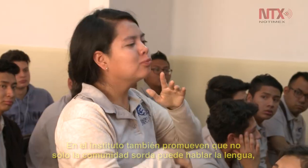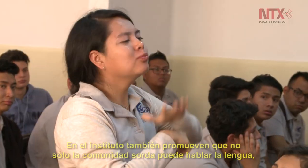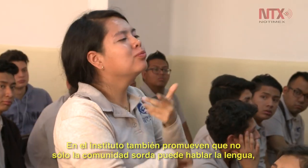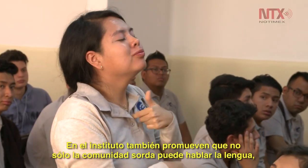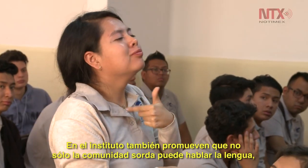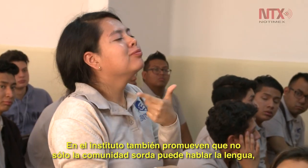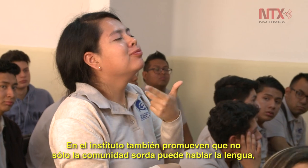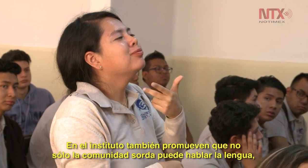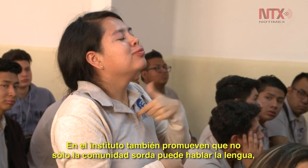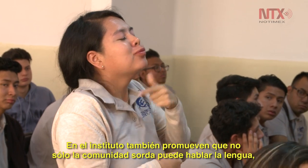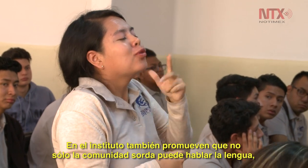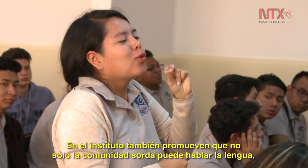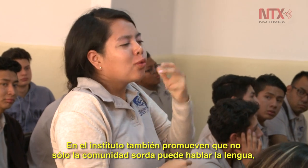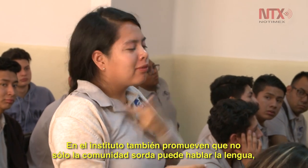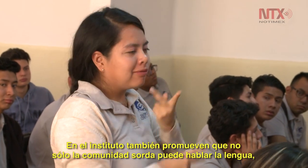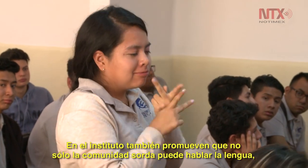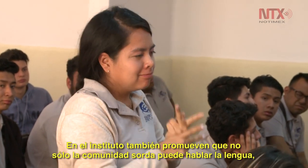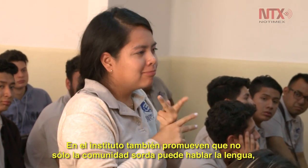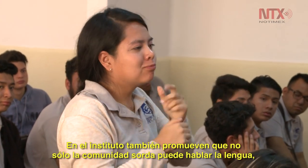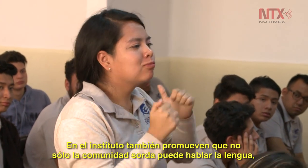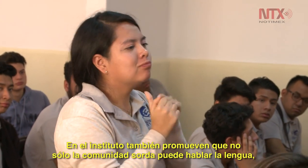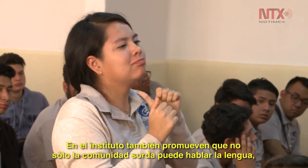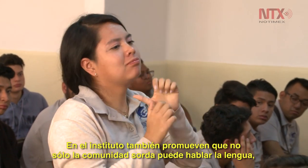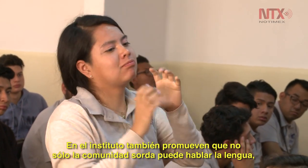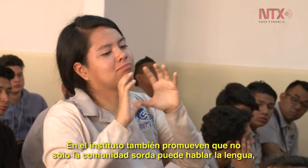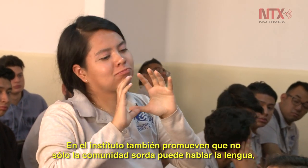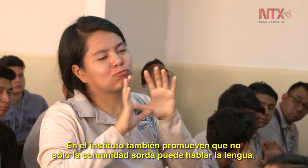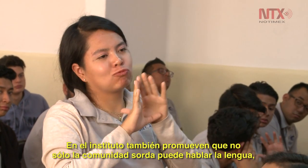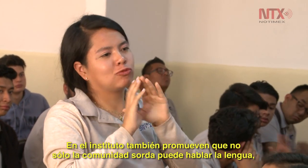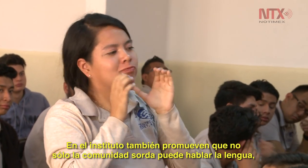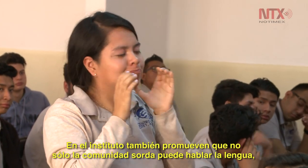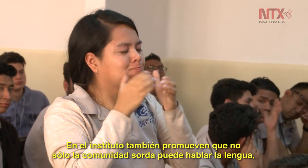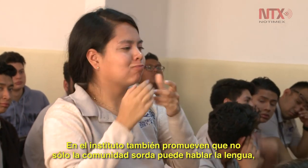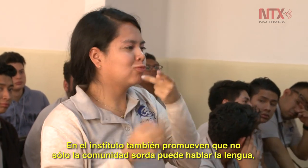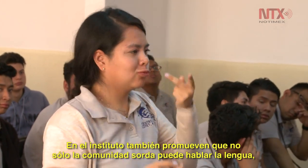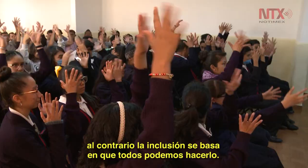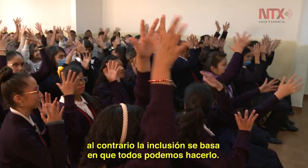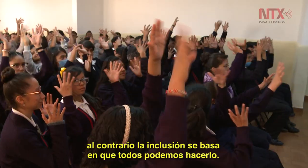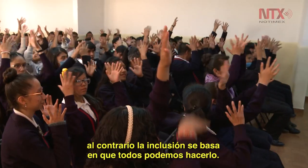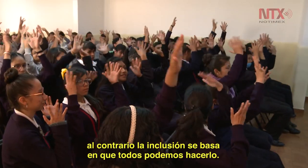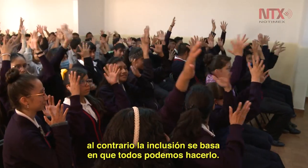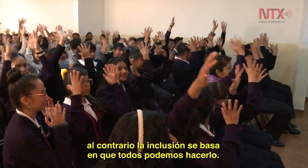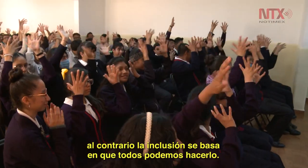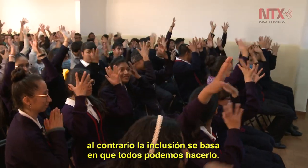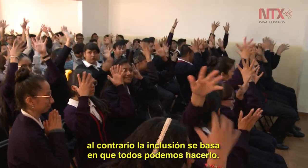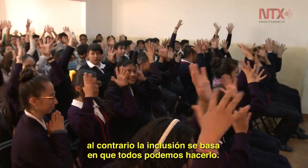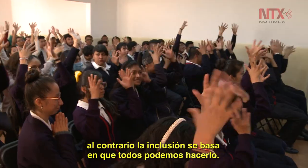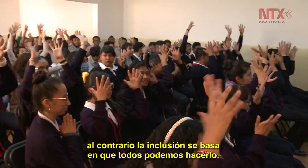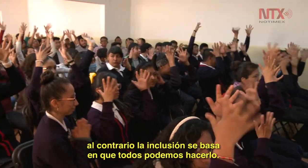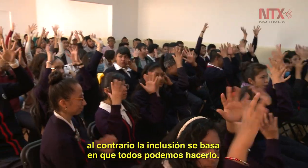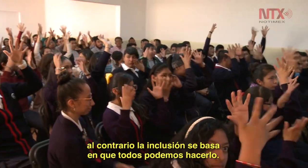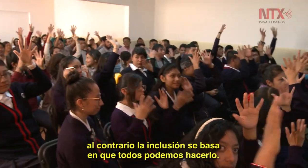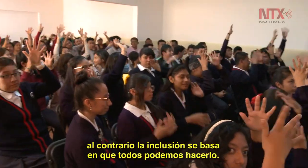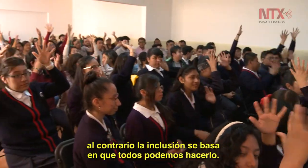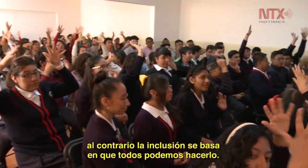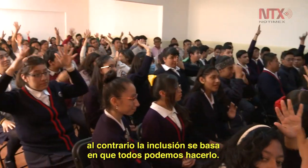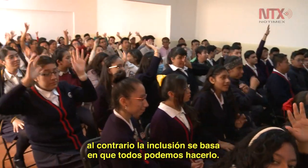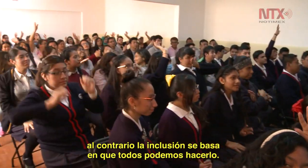En el instituto también promueven que no solo la comunidad sorda pueda hablar la lengua, al contrario, la inclusión se basa en que todos podamos